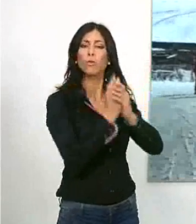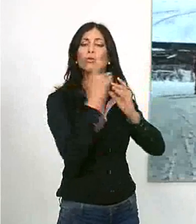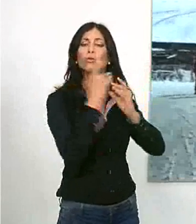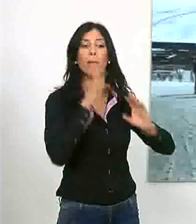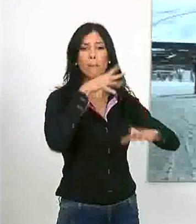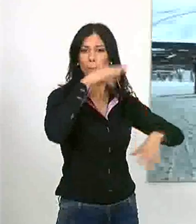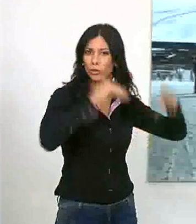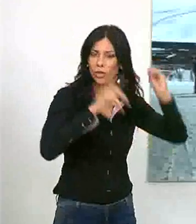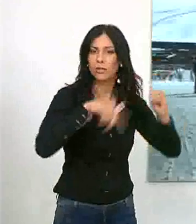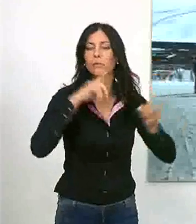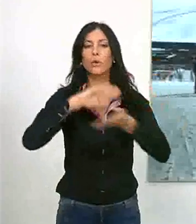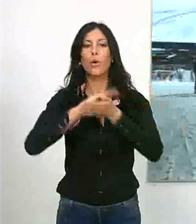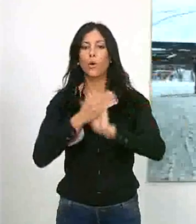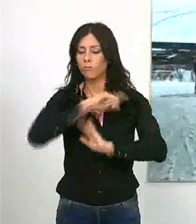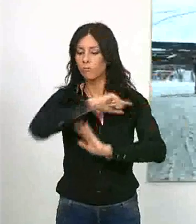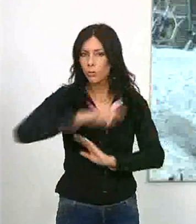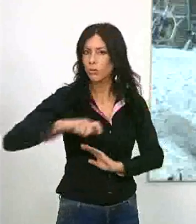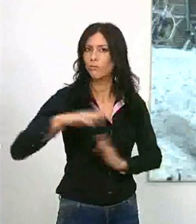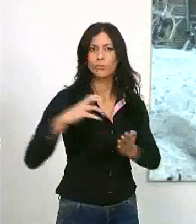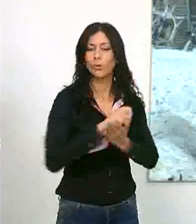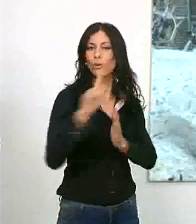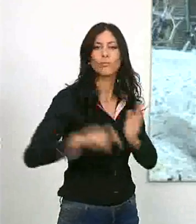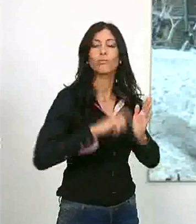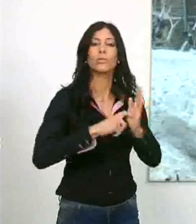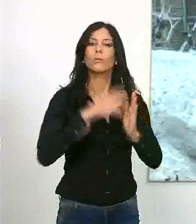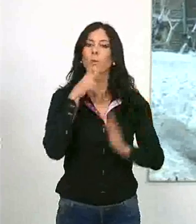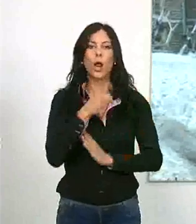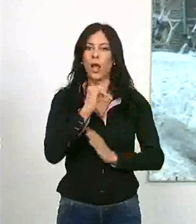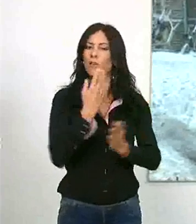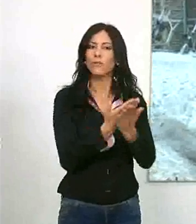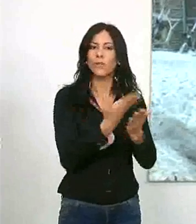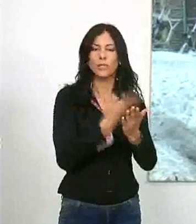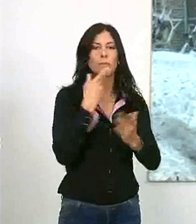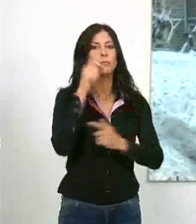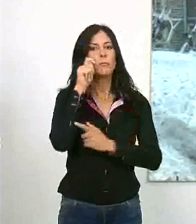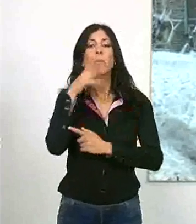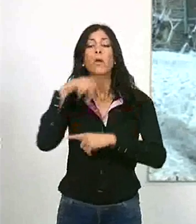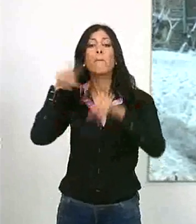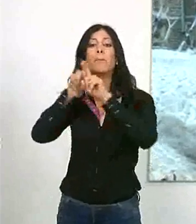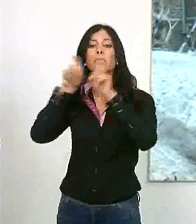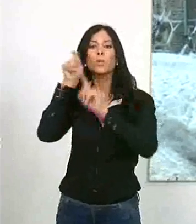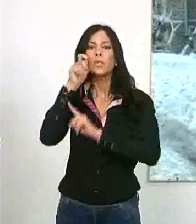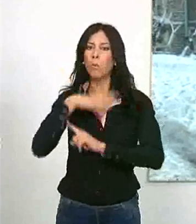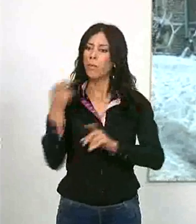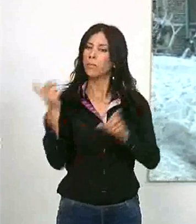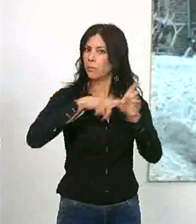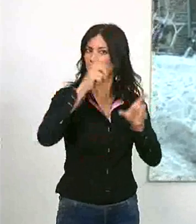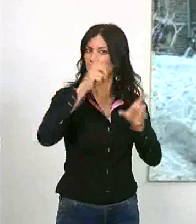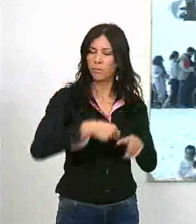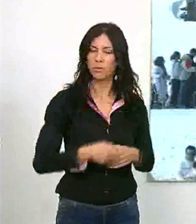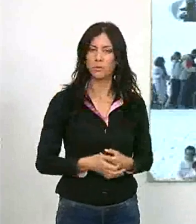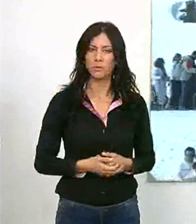productos de montaña y tamén de la costa, pudiéndose sumar todo tipo de empresas turísticas de Motril.